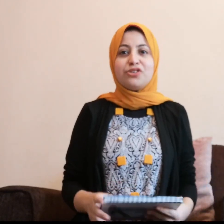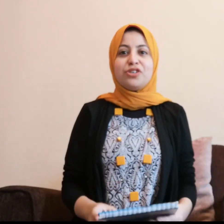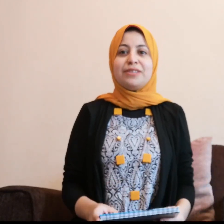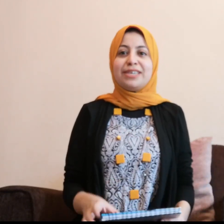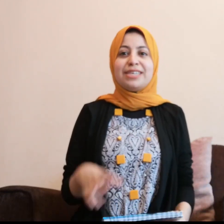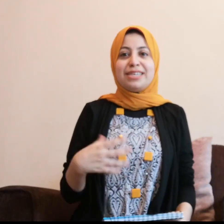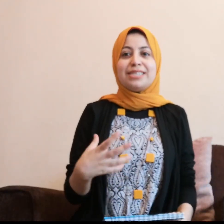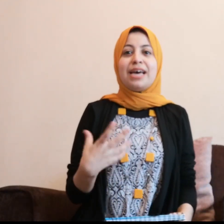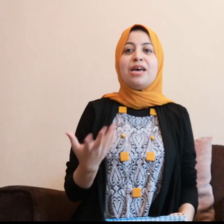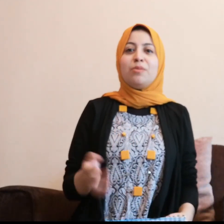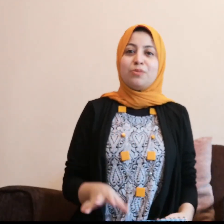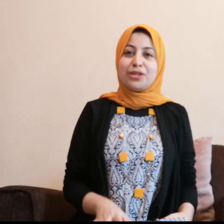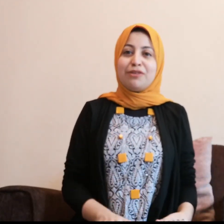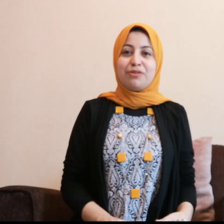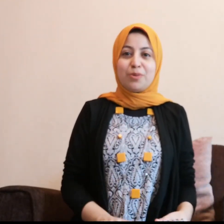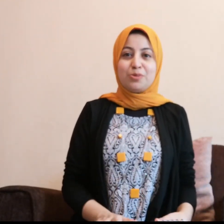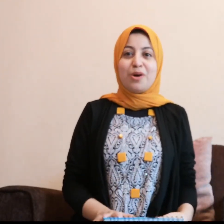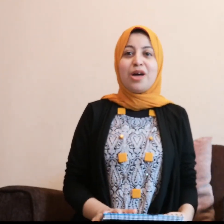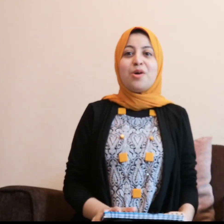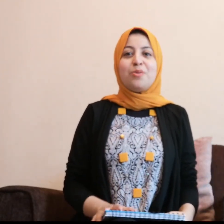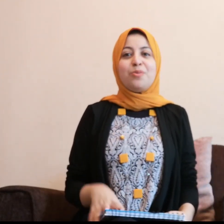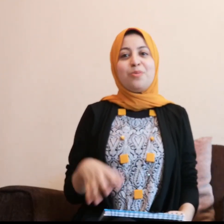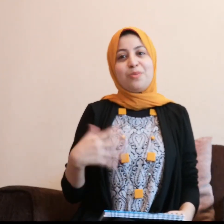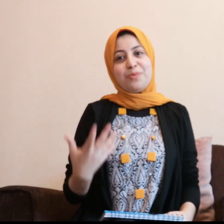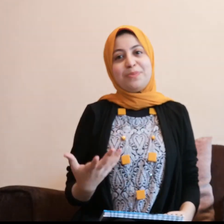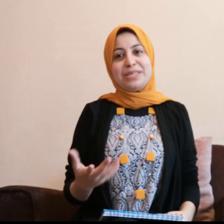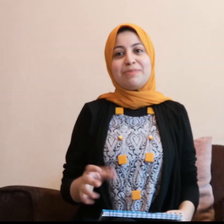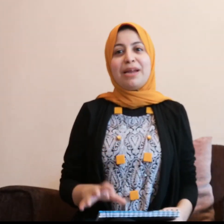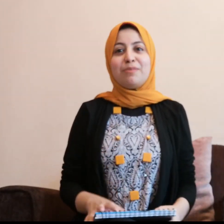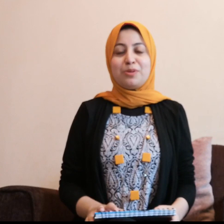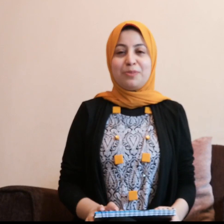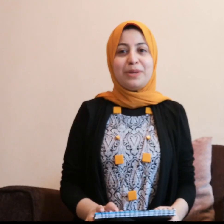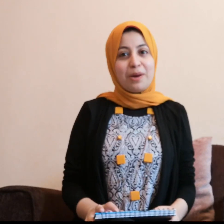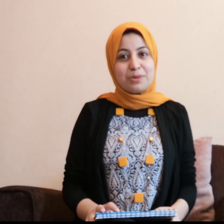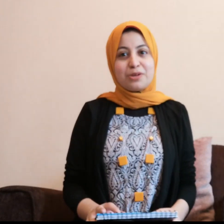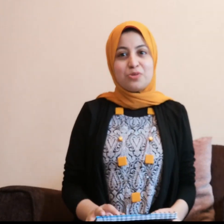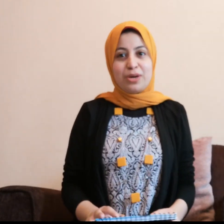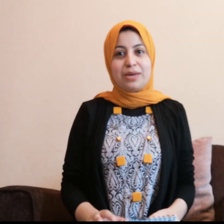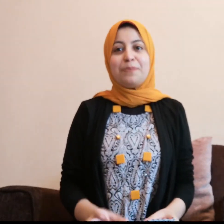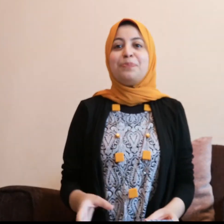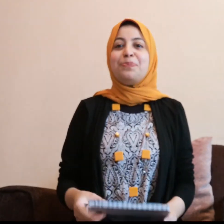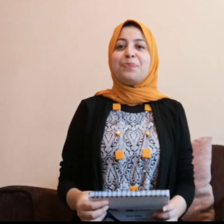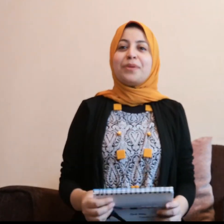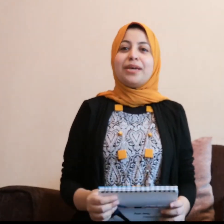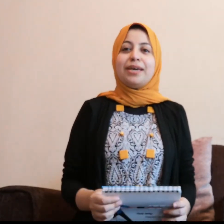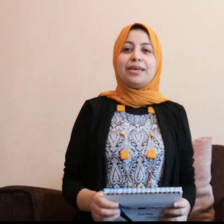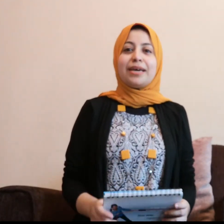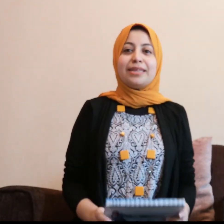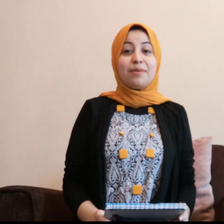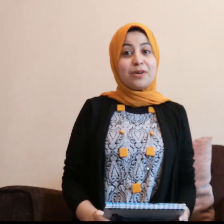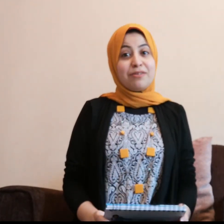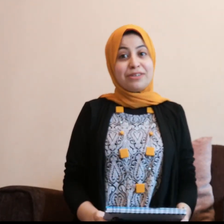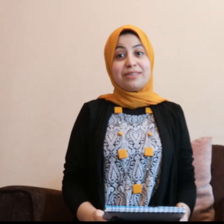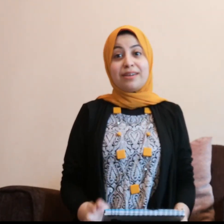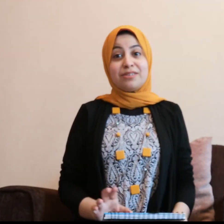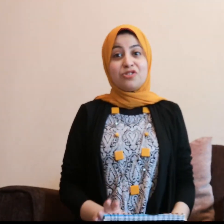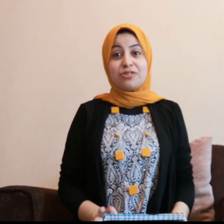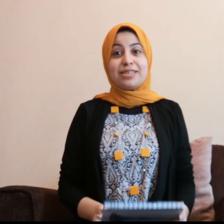عشان ناس اللسه مبتدأ في الموضوع وبالنسبة لها الموضوع بي لأبطأ شوية. آآ خدمة مرة الفاتت تلات إشارات